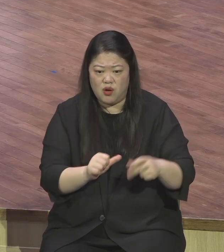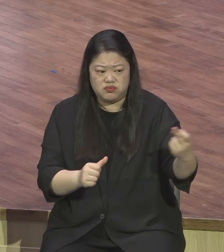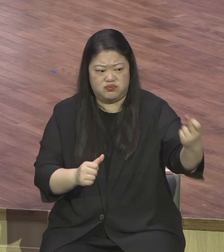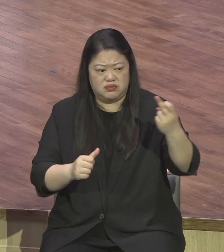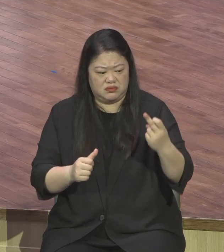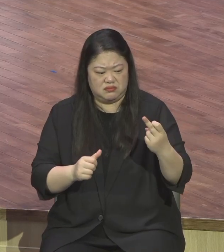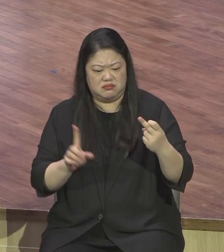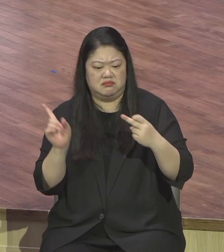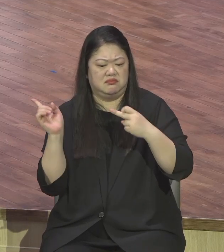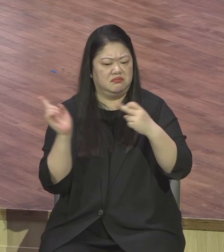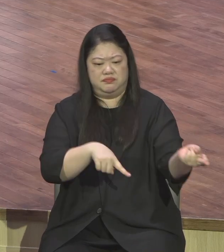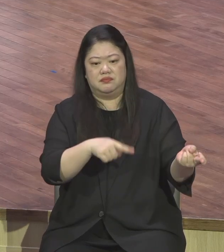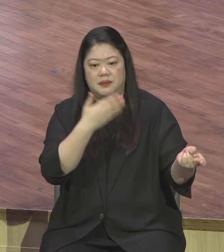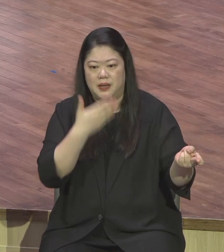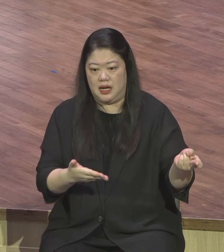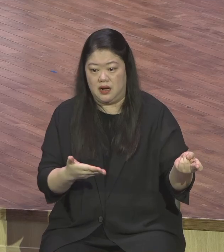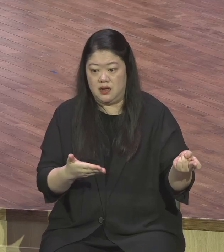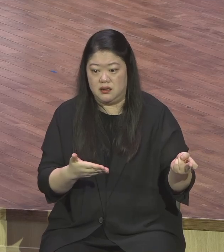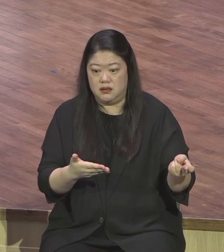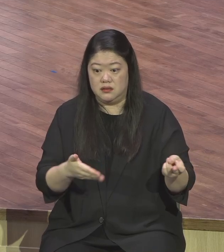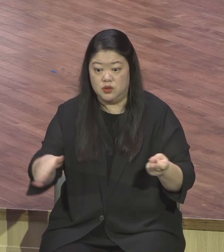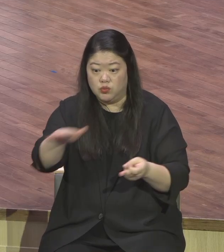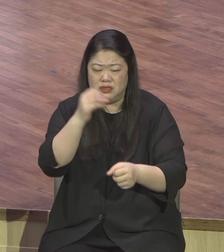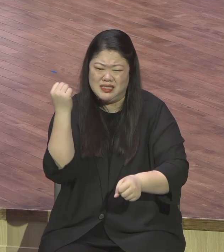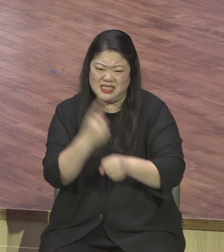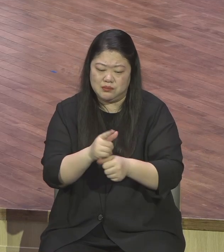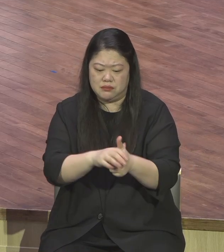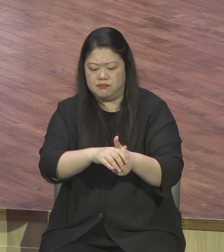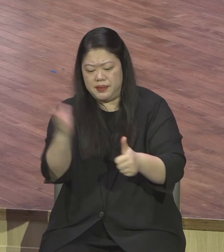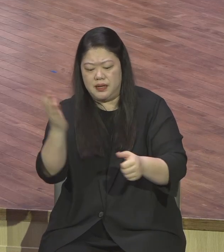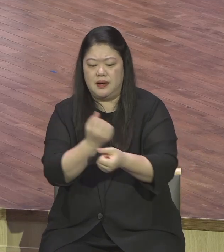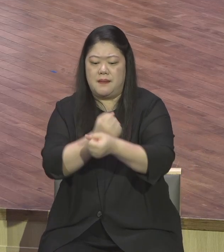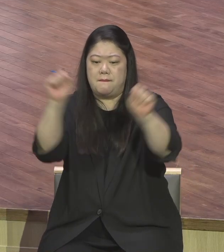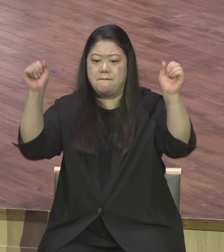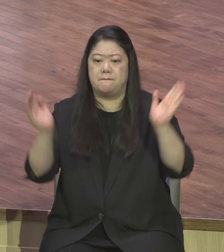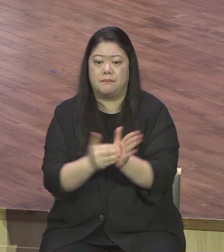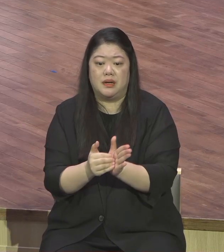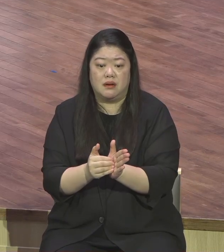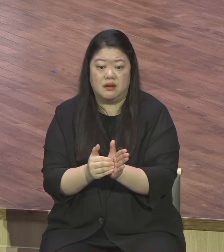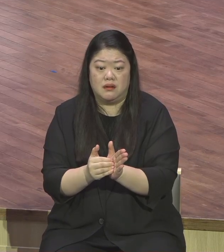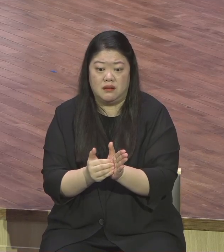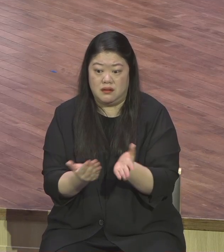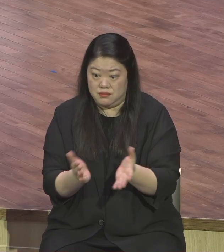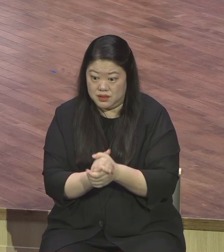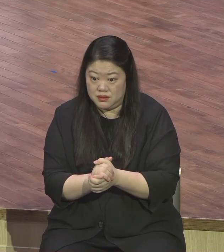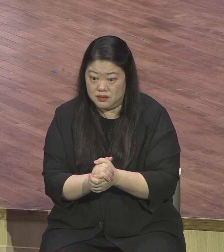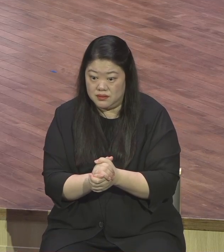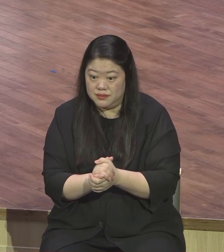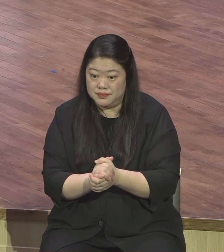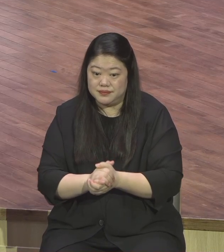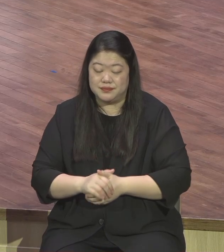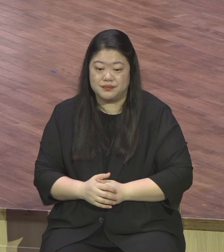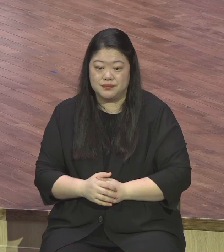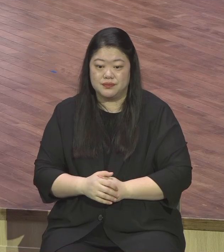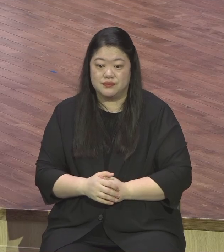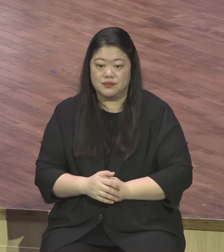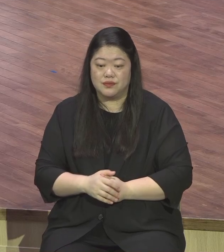해방 해방 해방 자유 이 축복을 여러분이 사실적으로 누릴 때 감사가